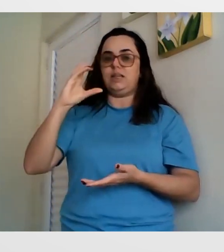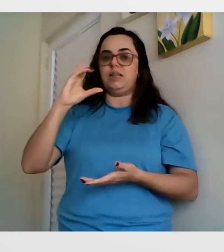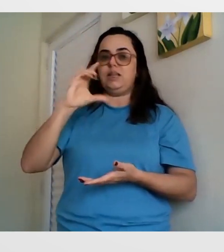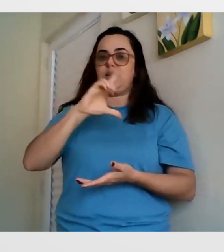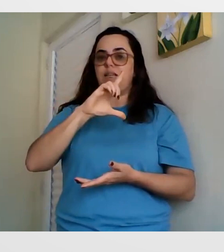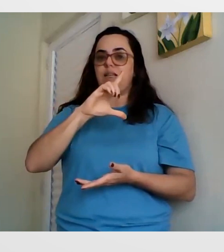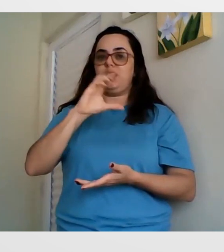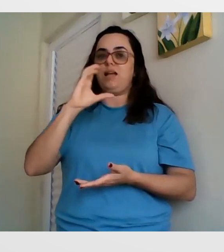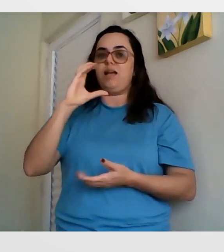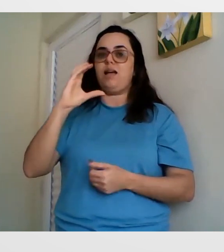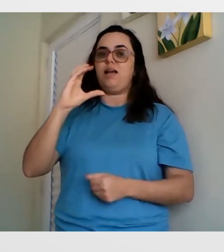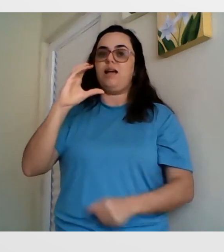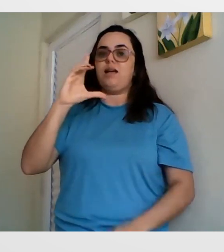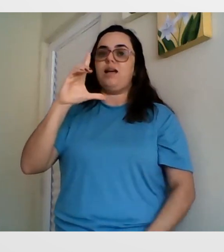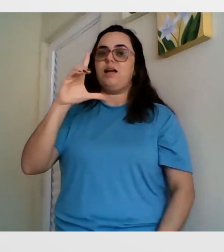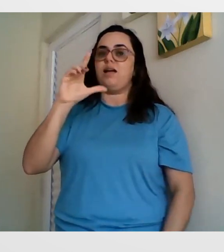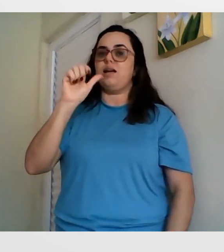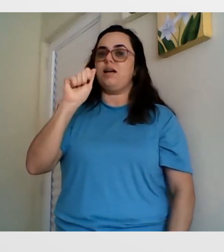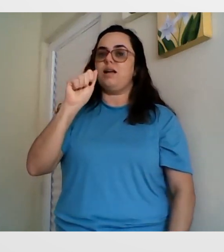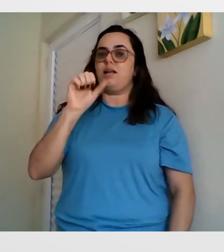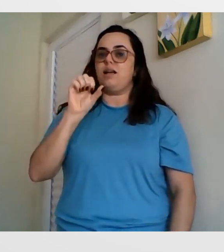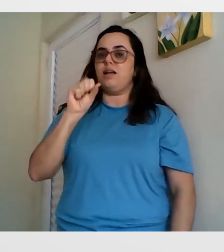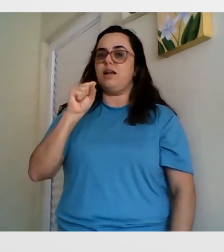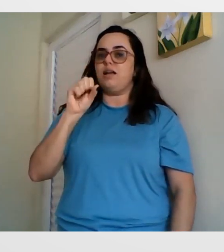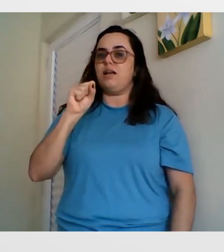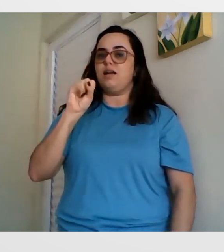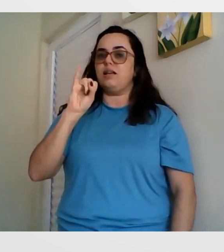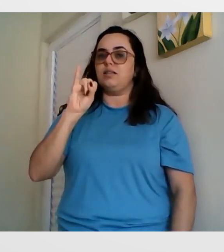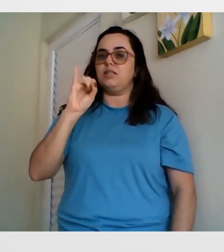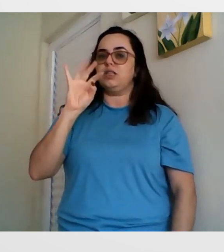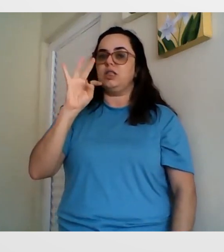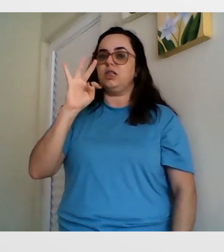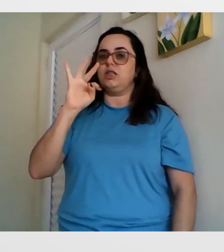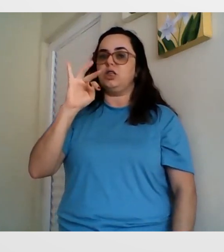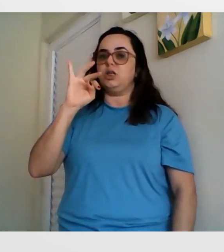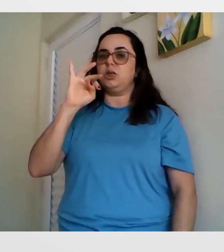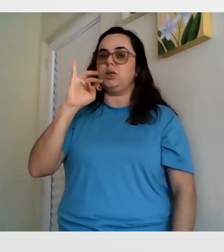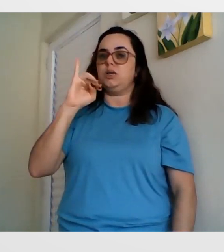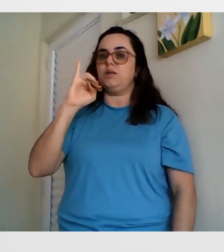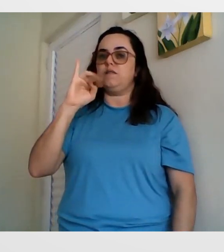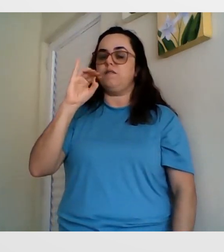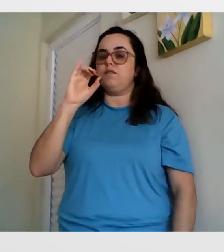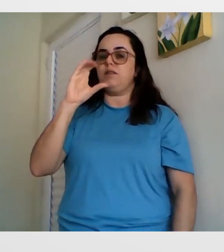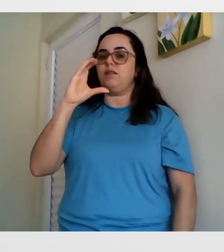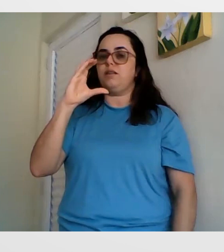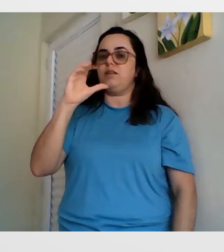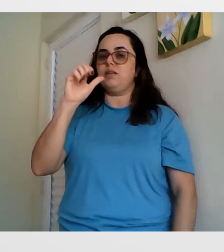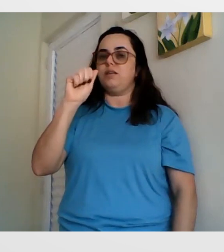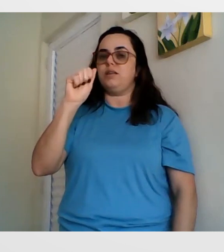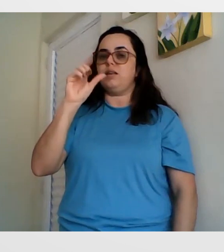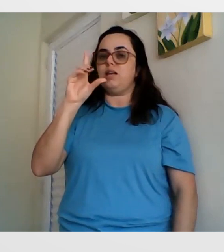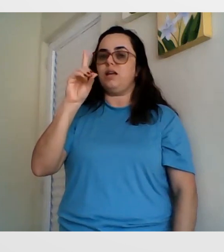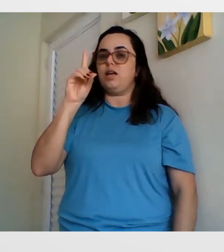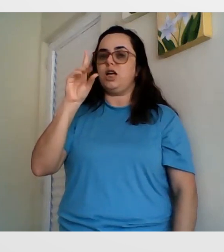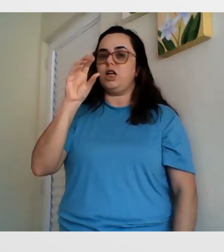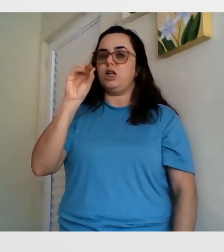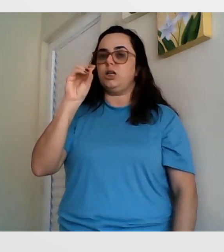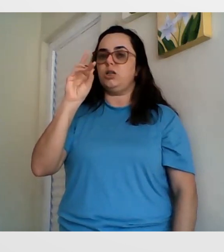aprender os classificadores. É isso mesmo. Consegui aprender os classificadores da Libras.